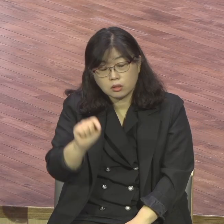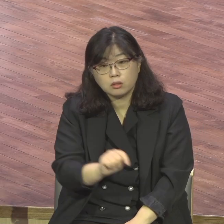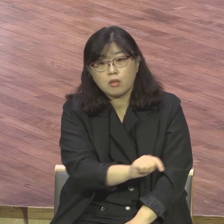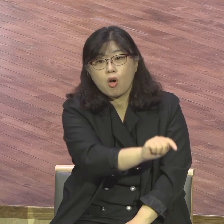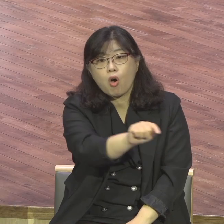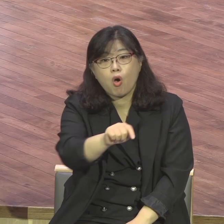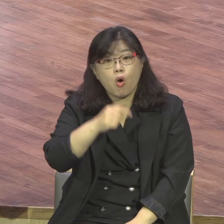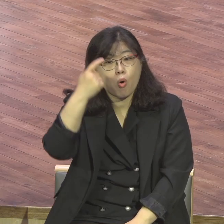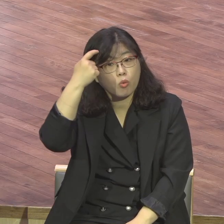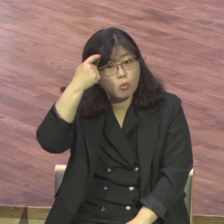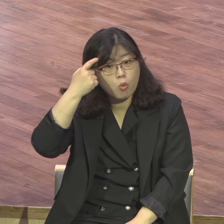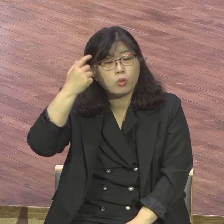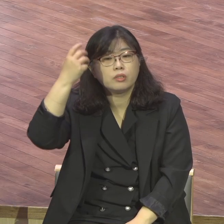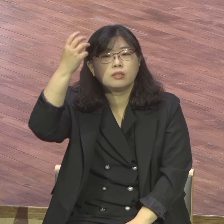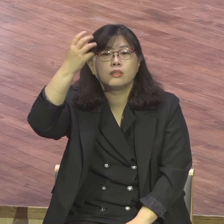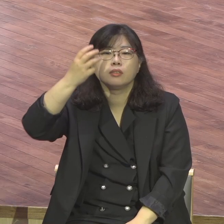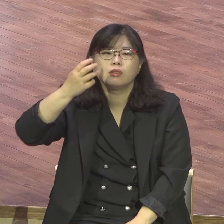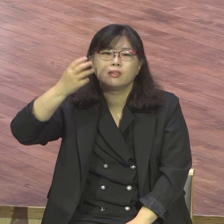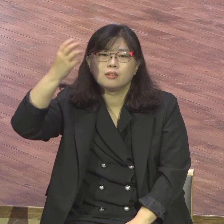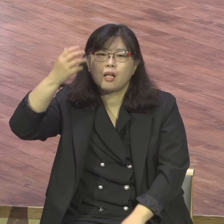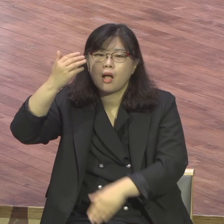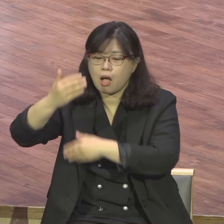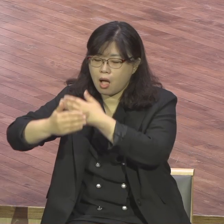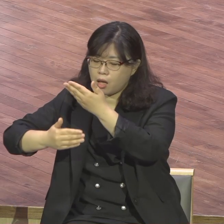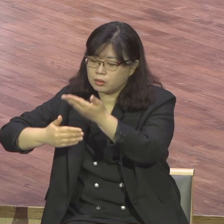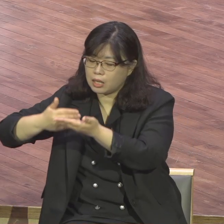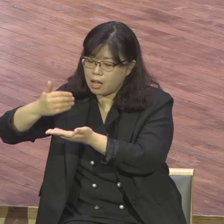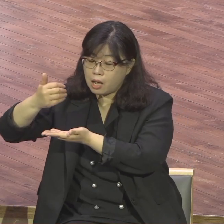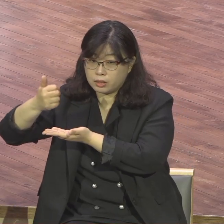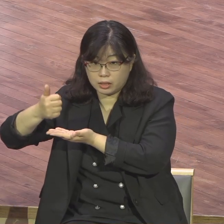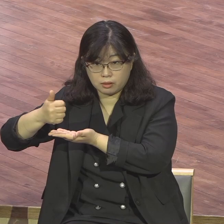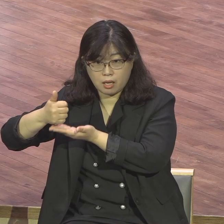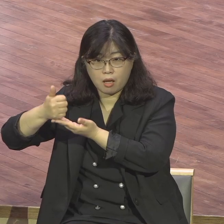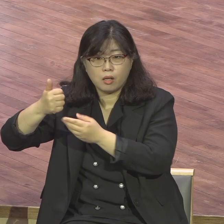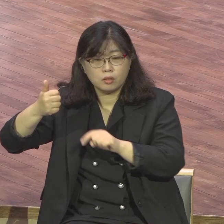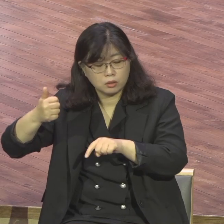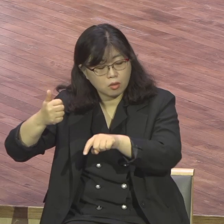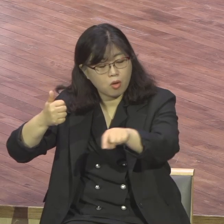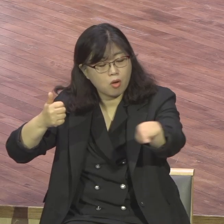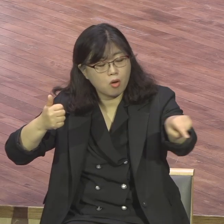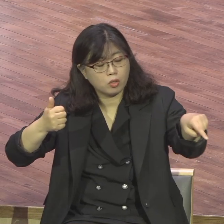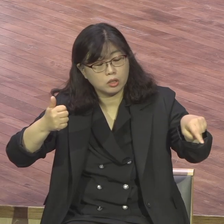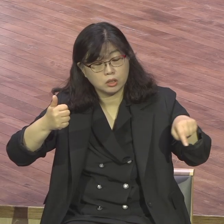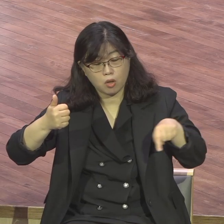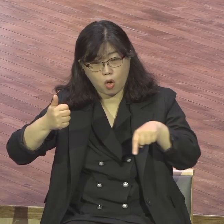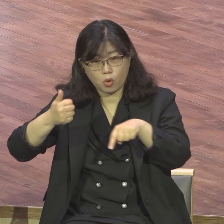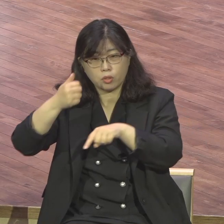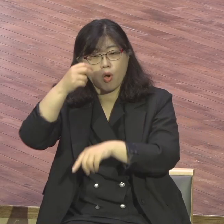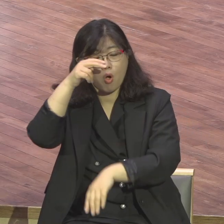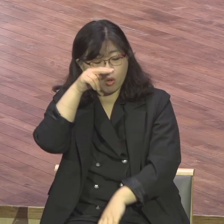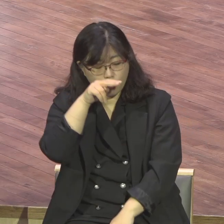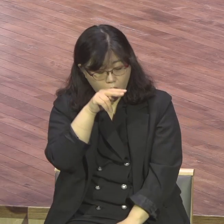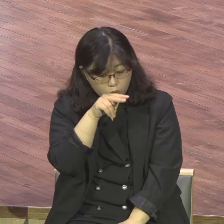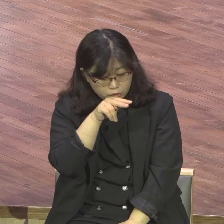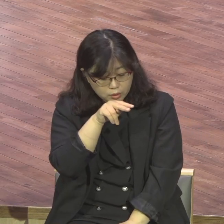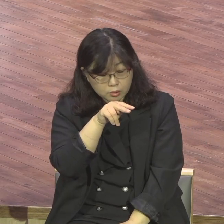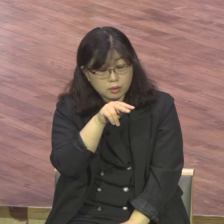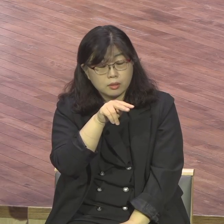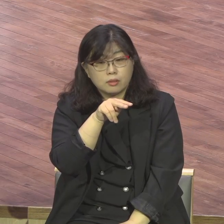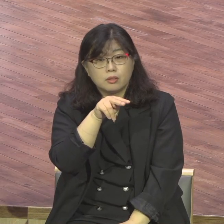영혼들 하나님께서 저 영혼들을